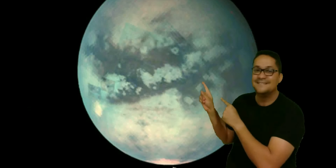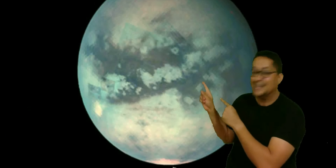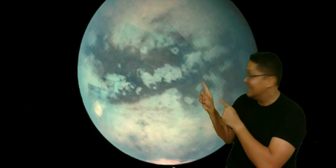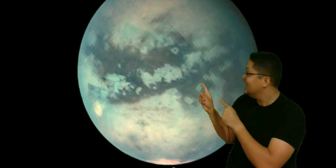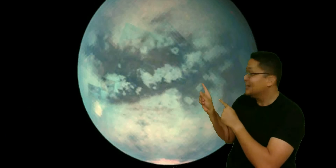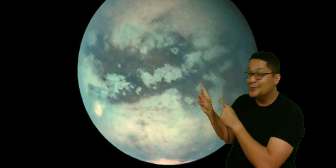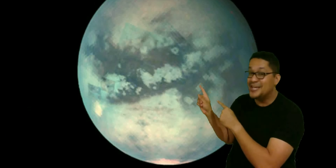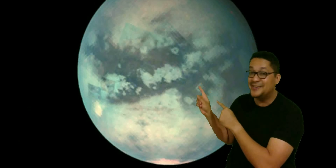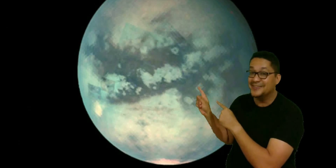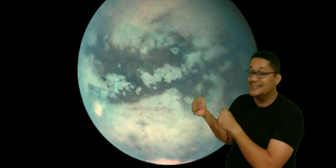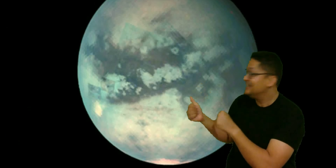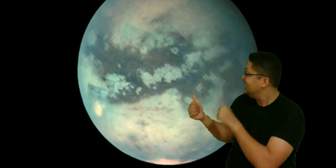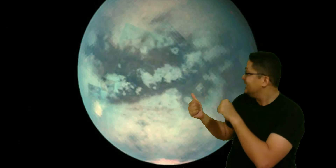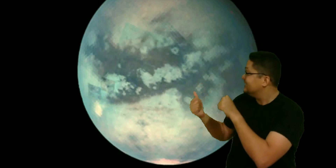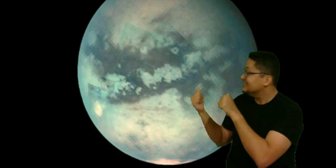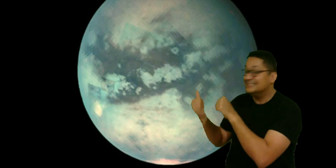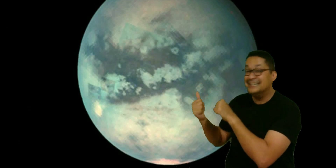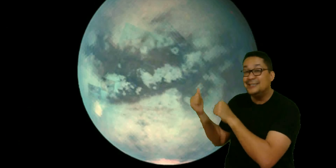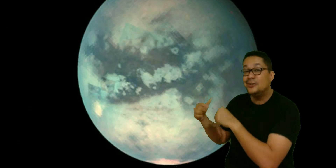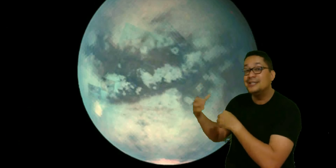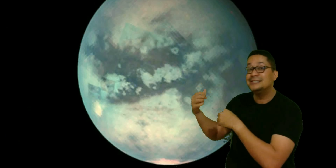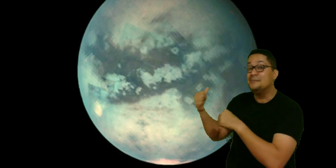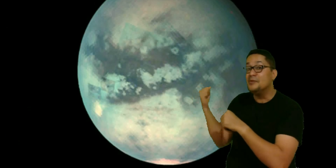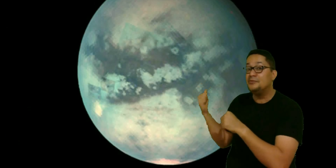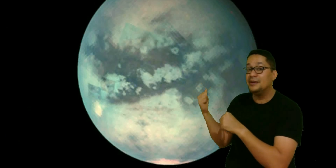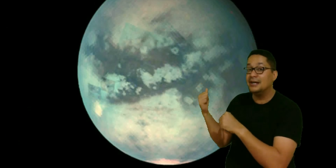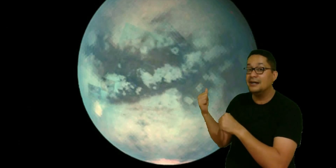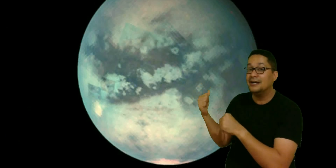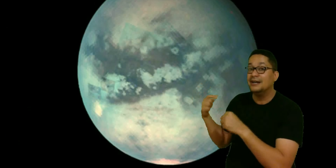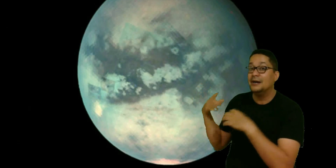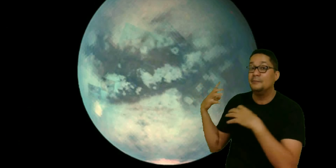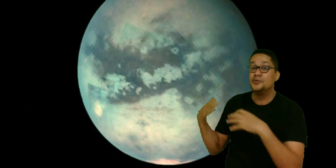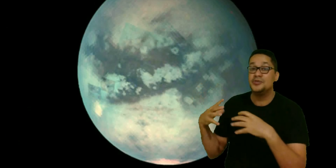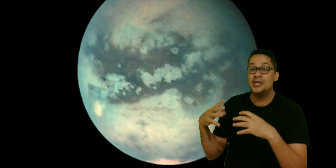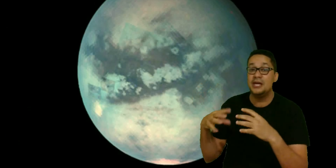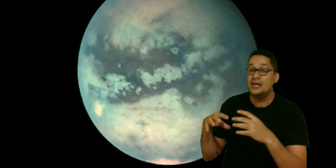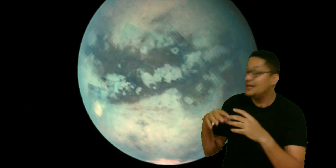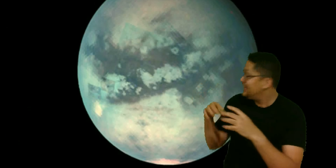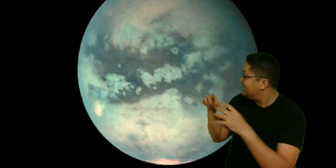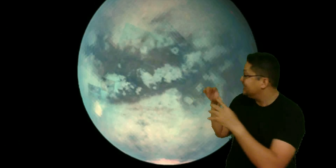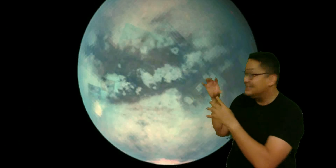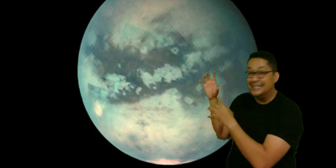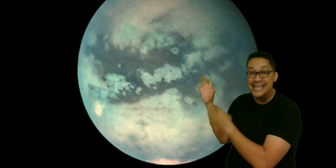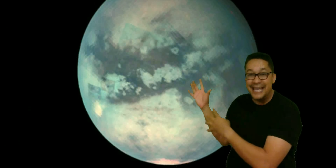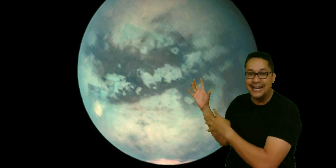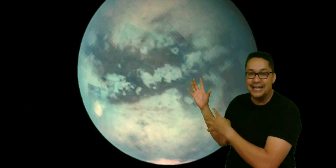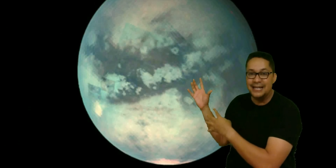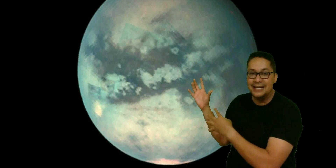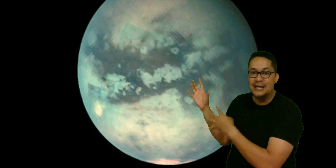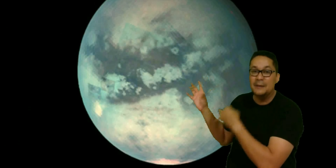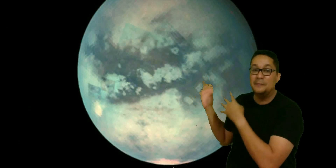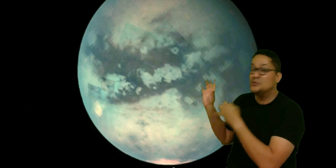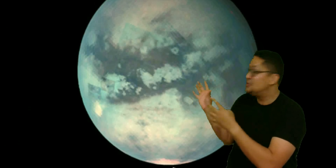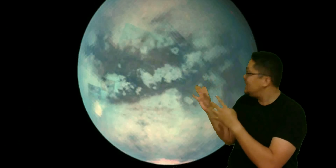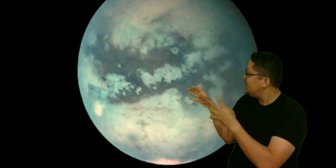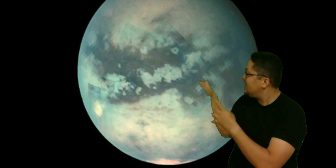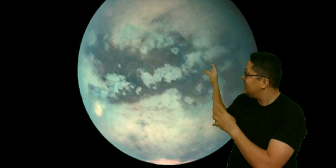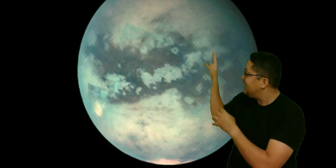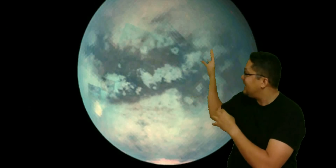¿Lo vieron? Dentro de esa atmósfera posee tierra. Posee